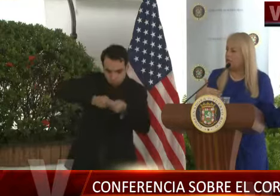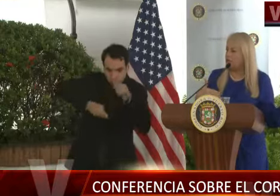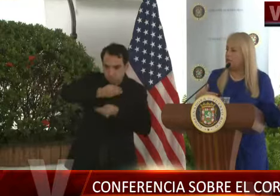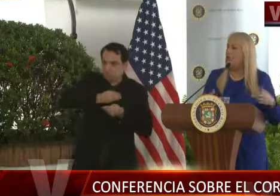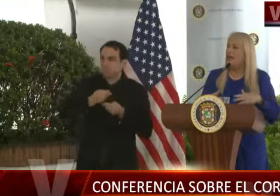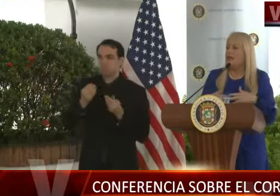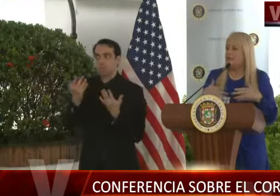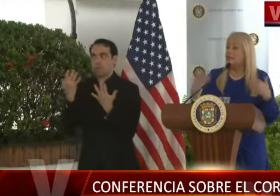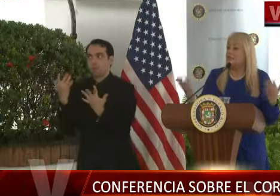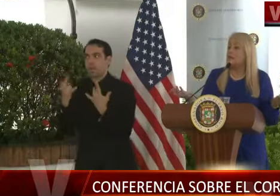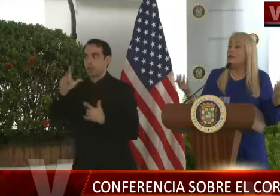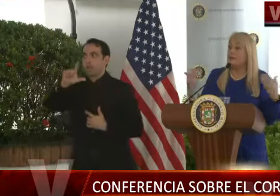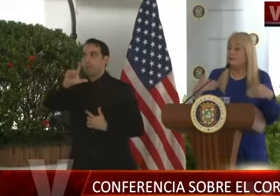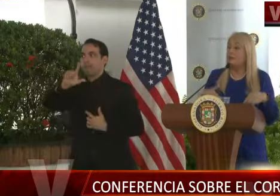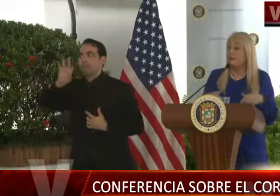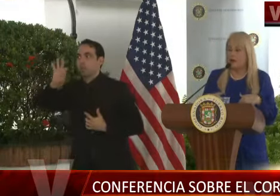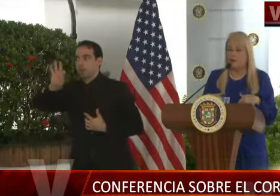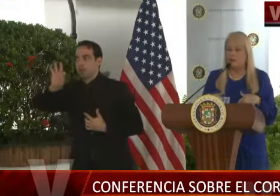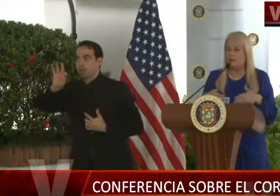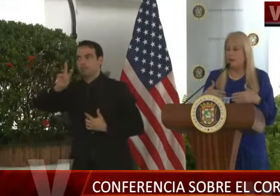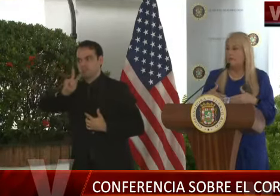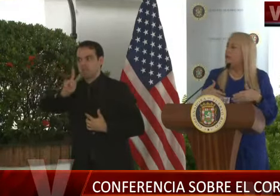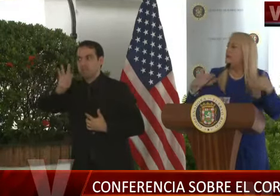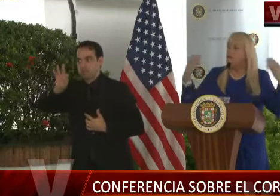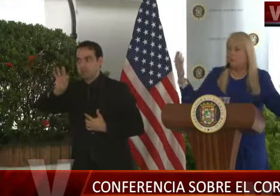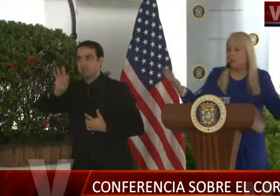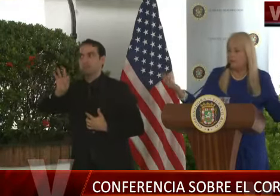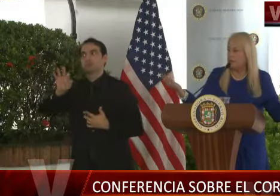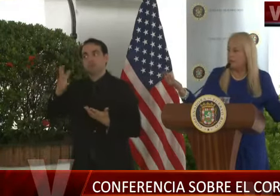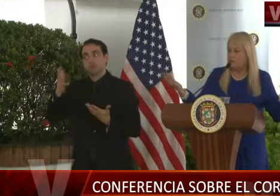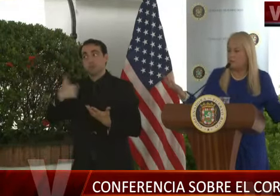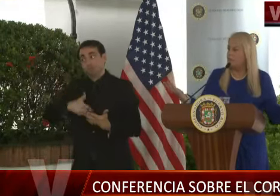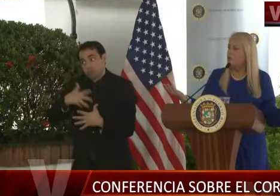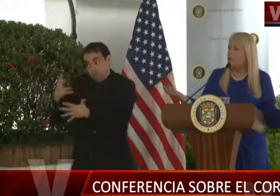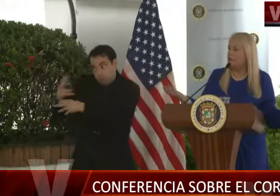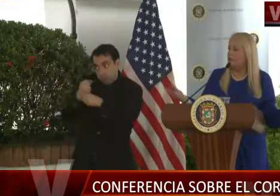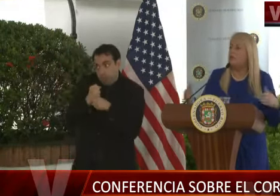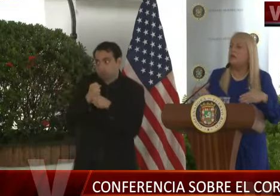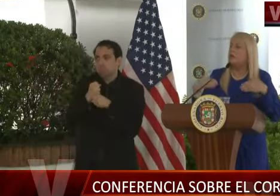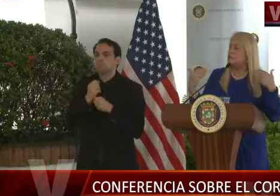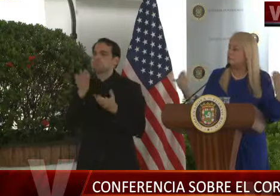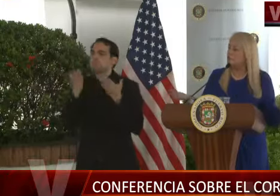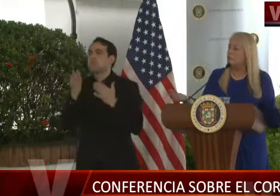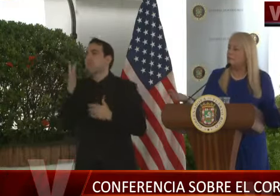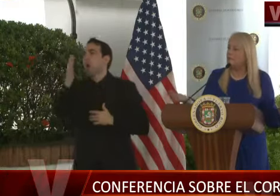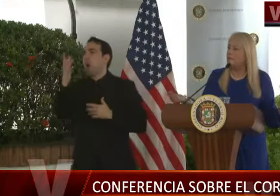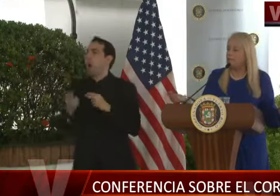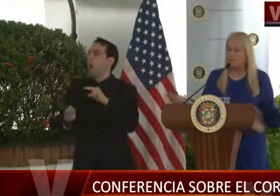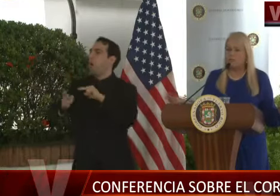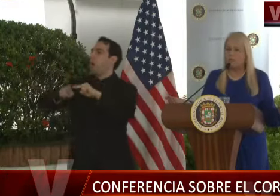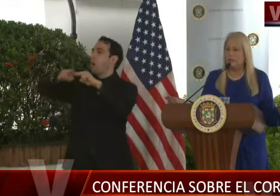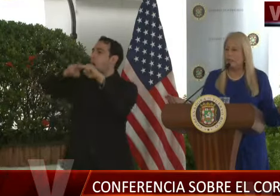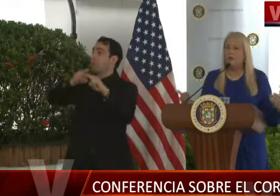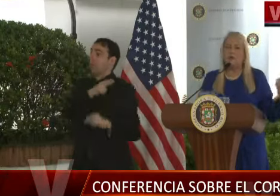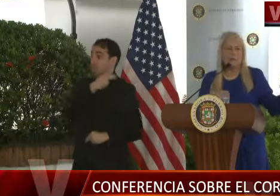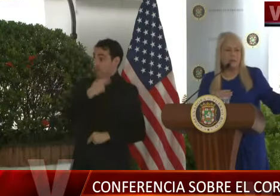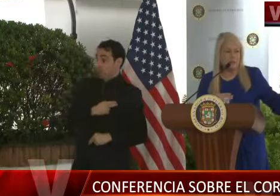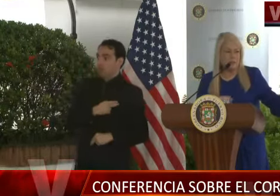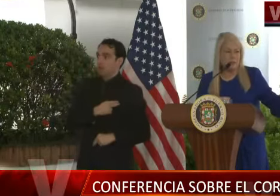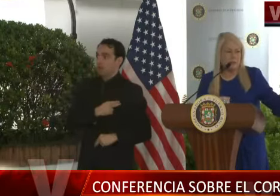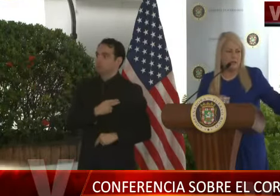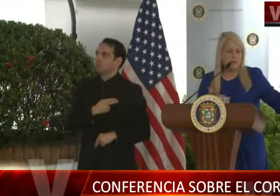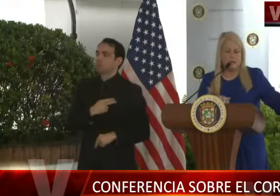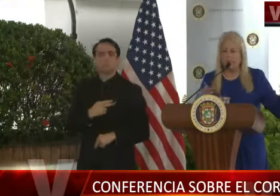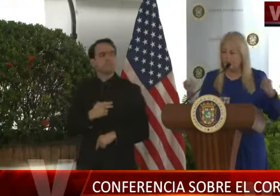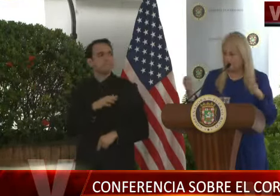pendientes, así que esas son las que han llegado. De todas maneras, probablemente eso vaya aumentando. Según los hospitales van solicitando las pruebas,